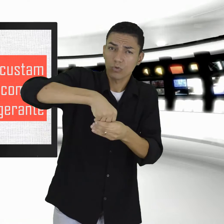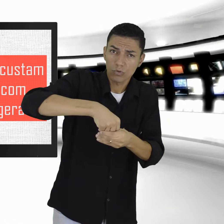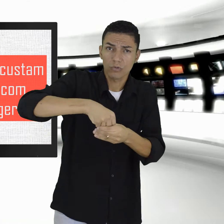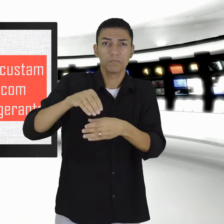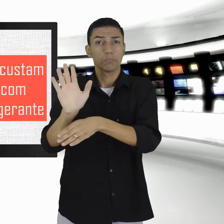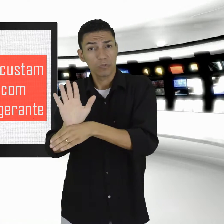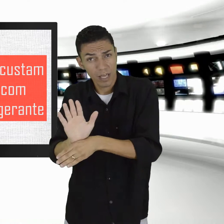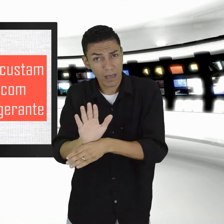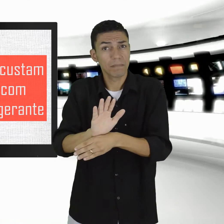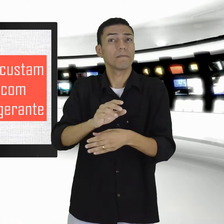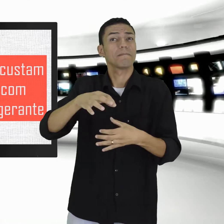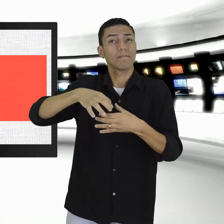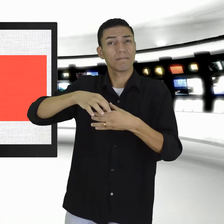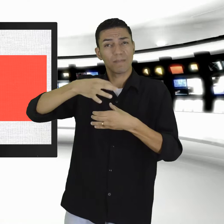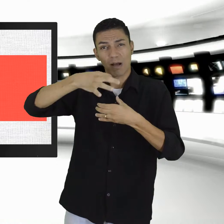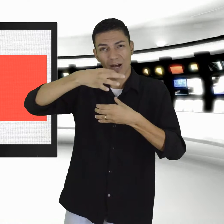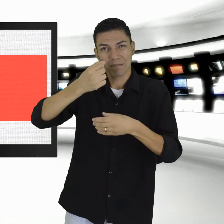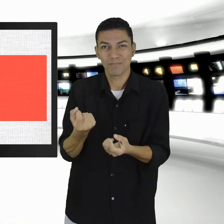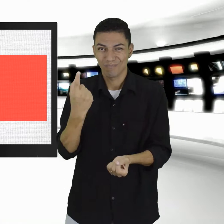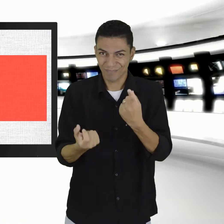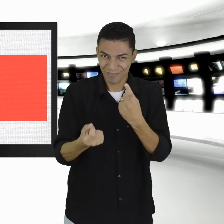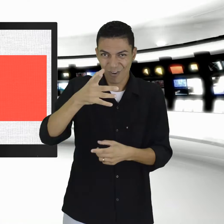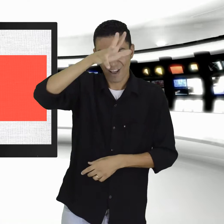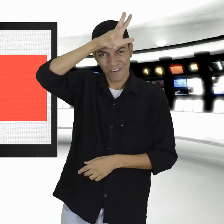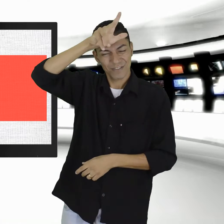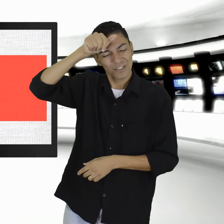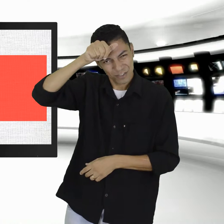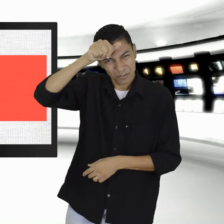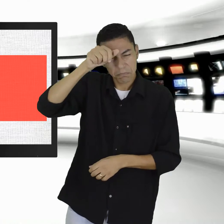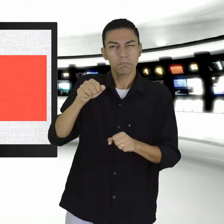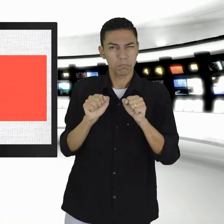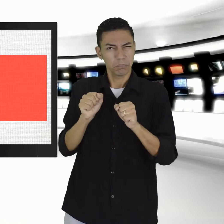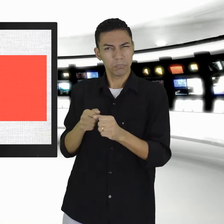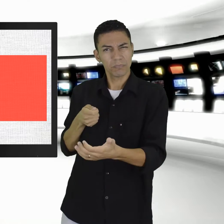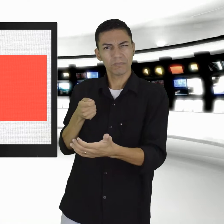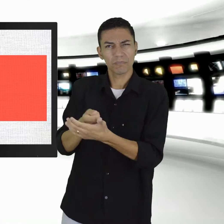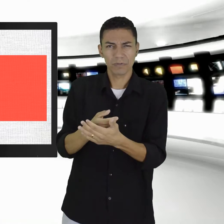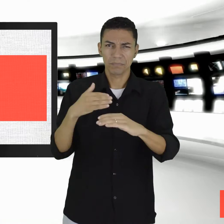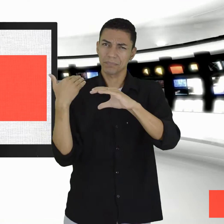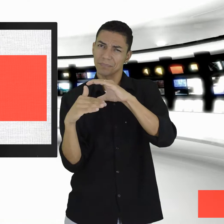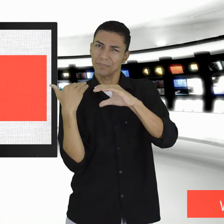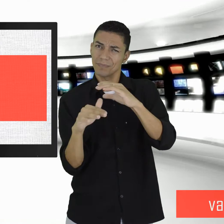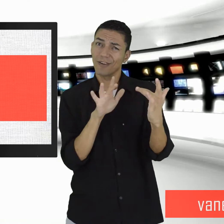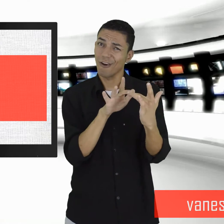vanessalamego.com Os ingressos custam sambandador de são depois de sua sabe.